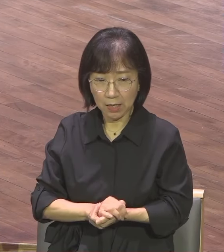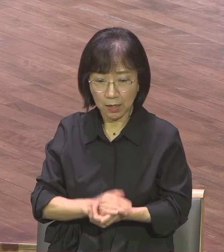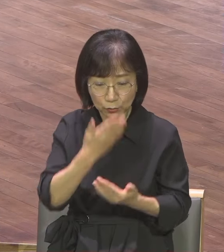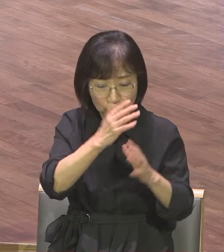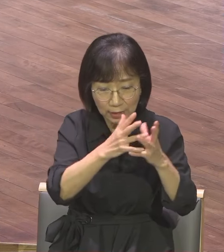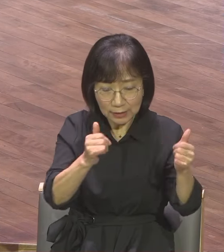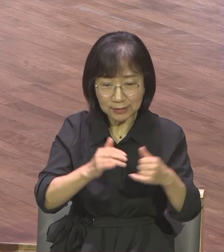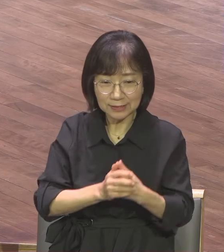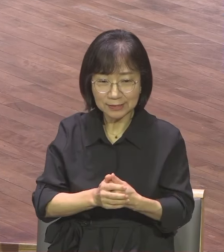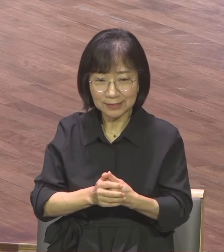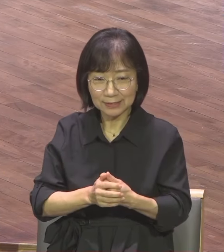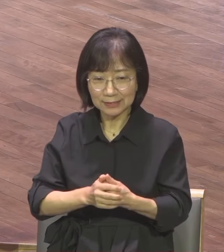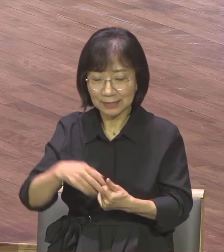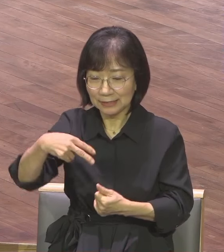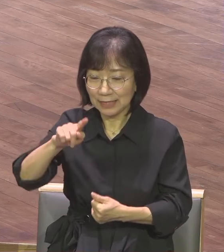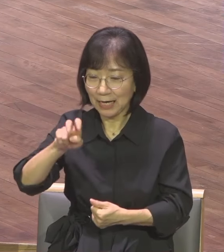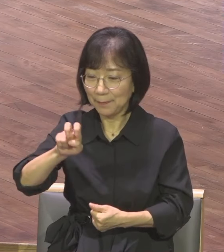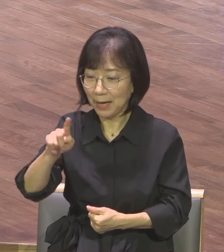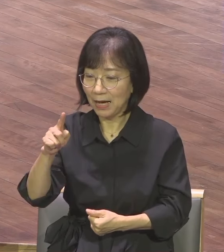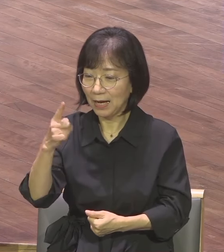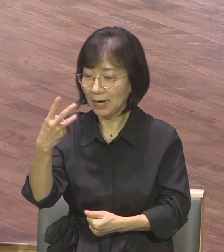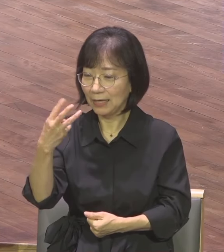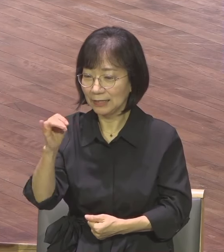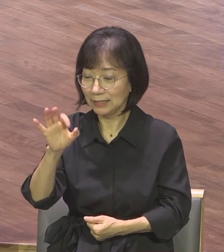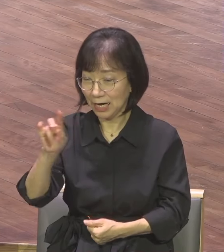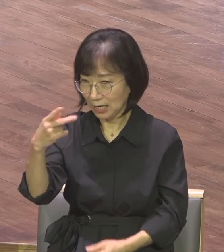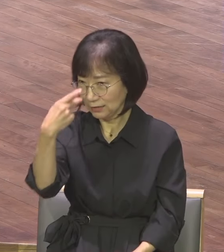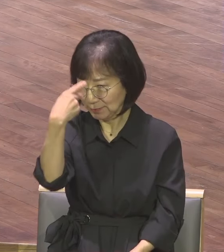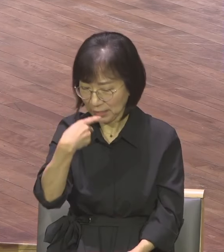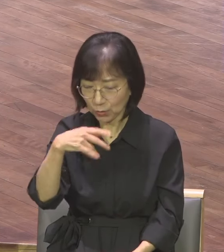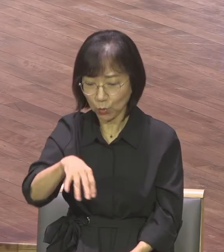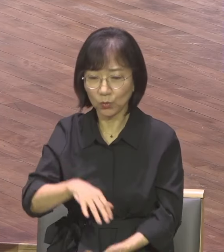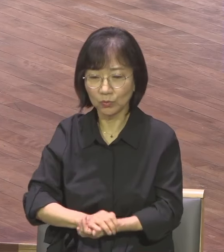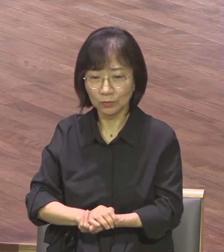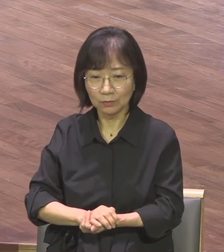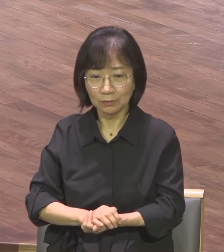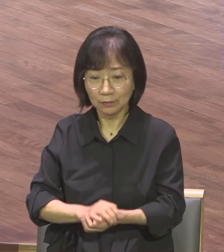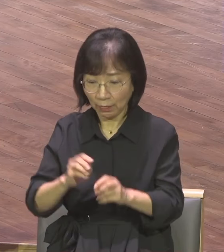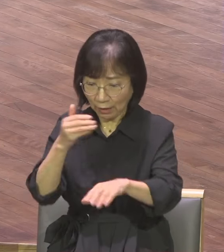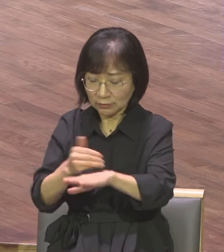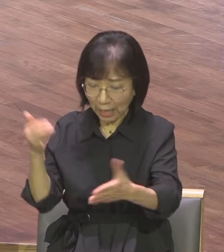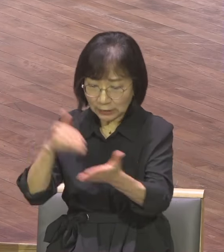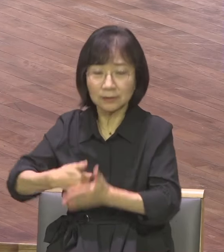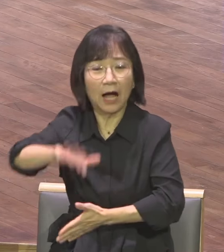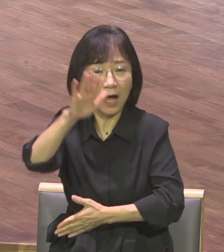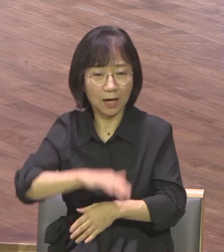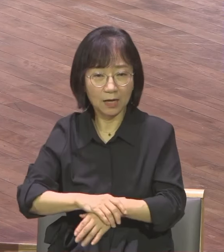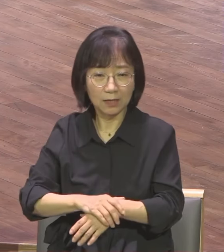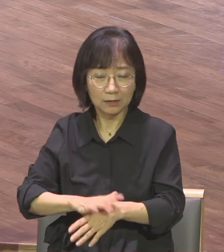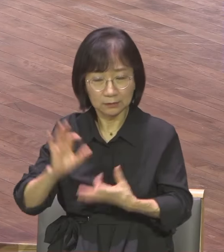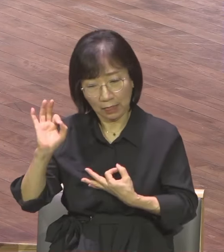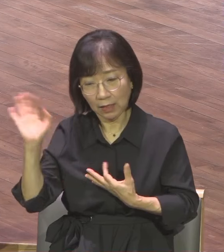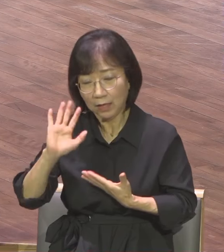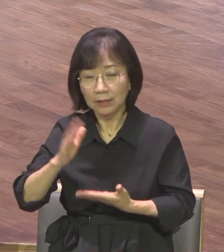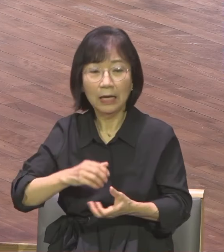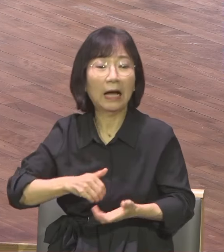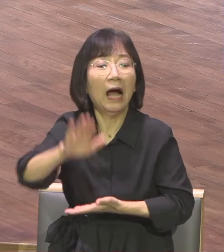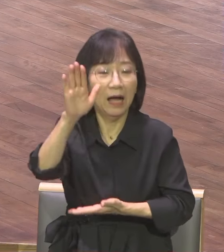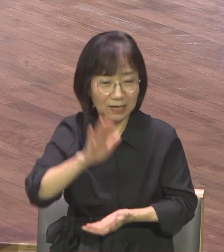예루살렘 교회가 머물러 있었습니다 하나님의 증거를 보여주니까 머물러 있었던 거예요 하나님의 시대만의